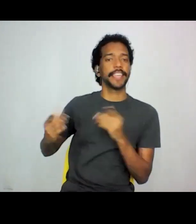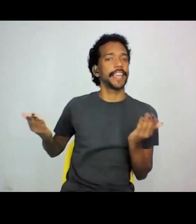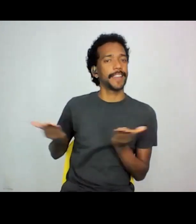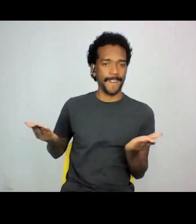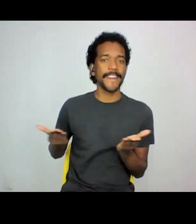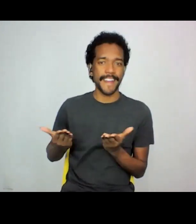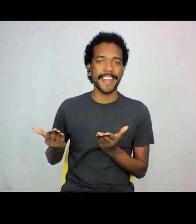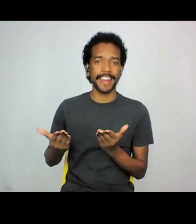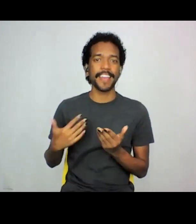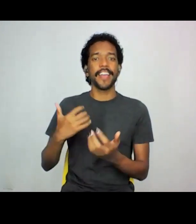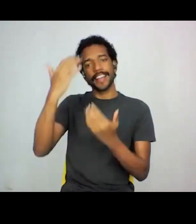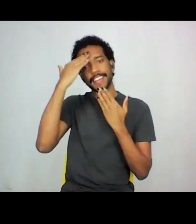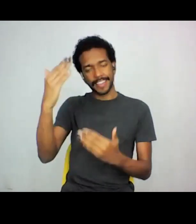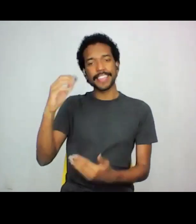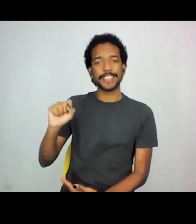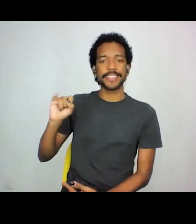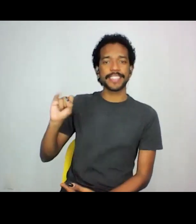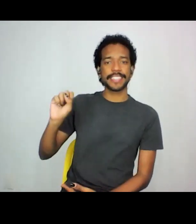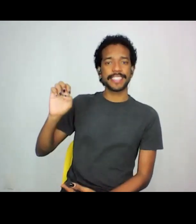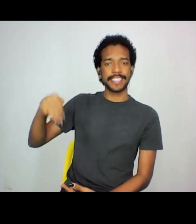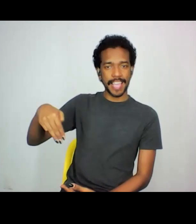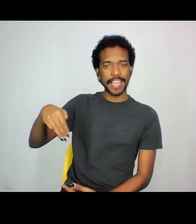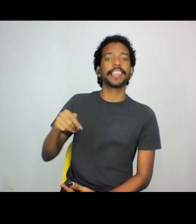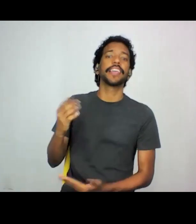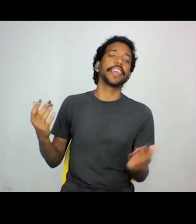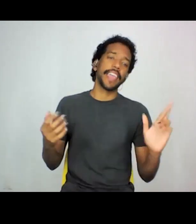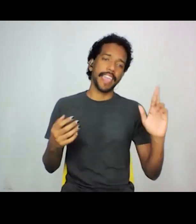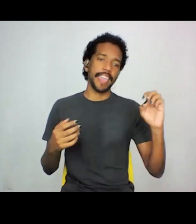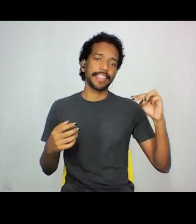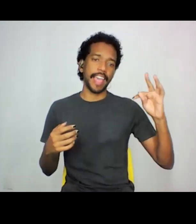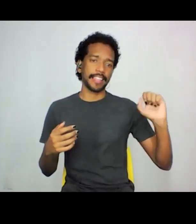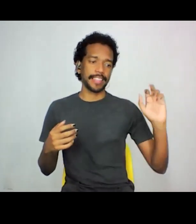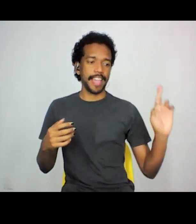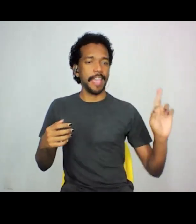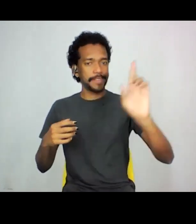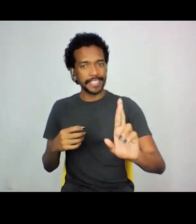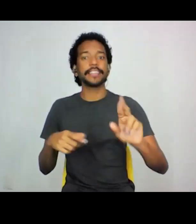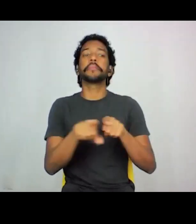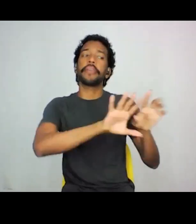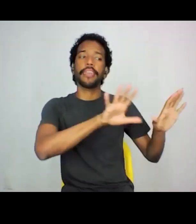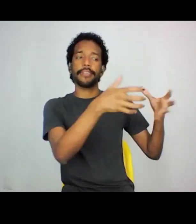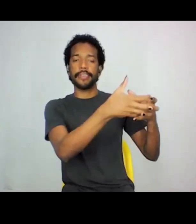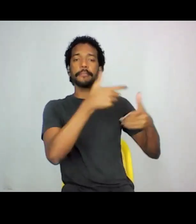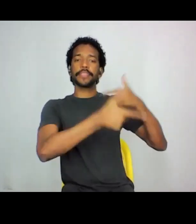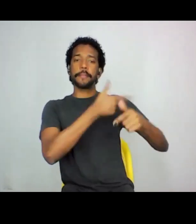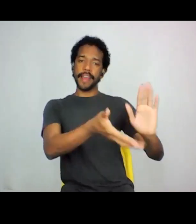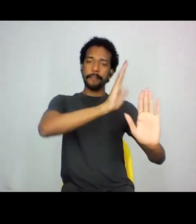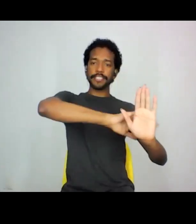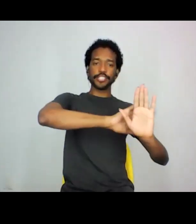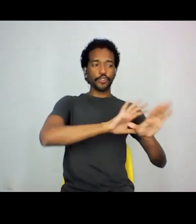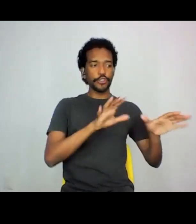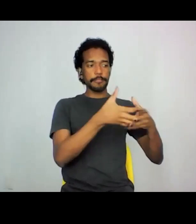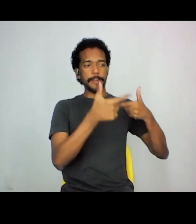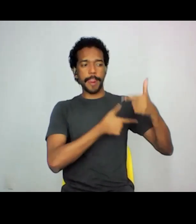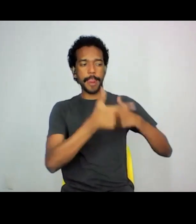Agradeço ao CISEM, representado pela Renata, mas a toda a equipe, tem trabalhado aí nos bastidores,